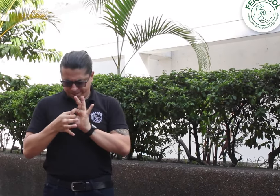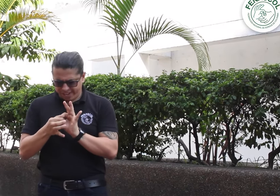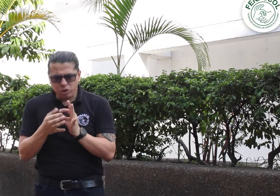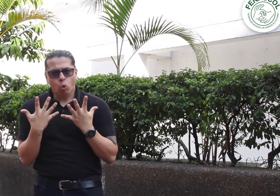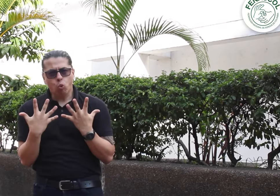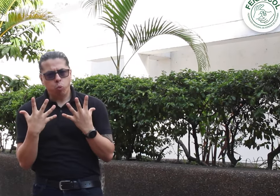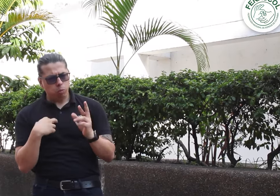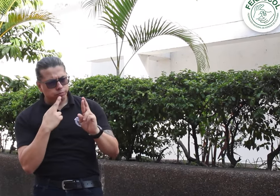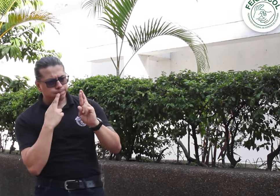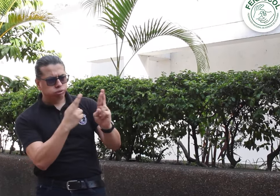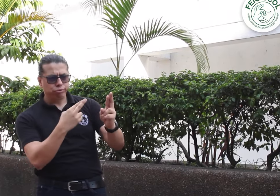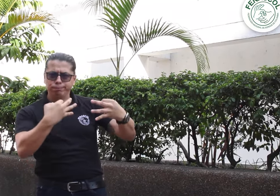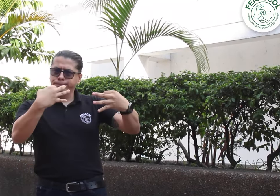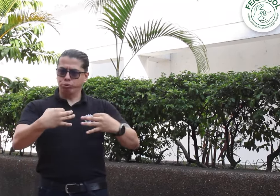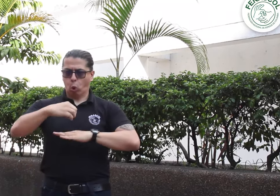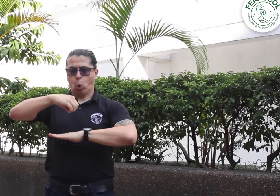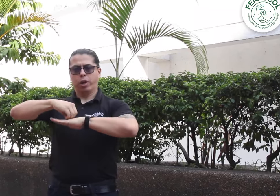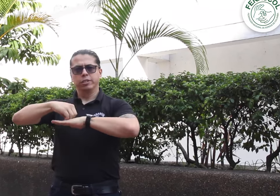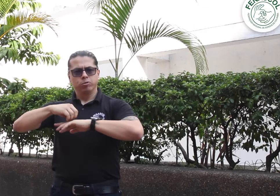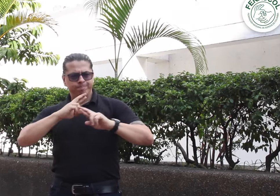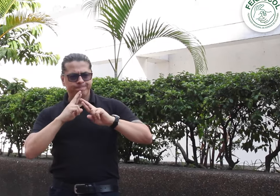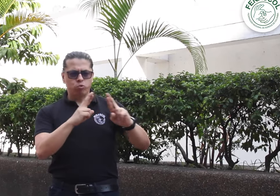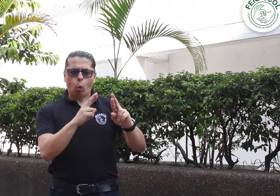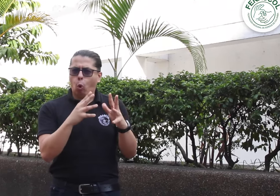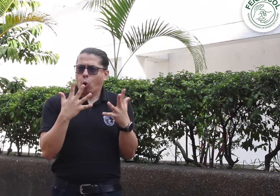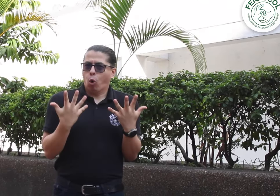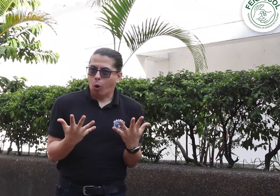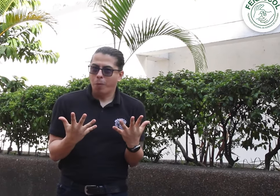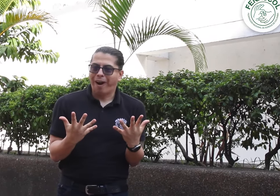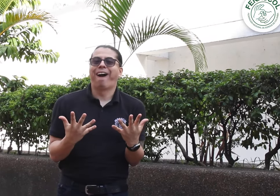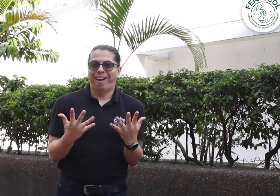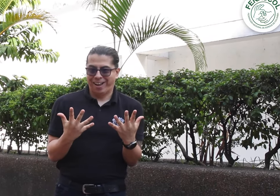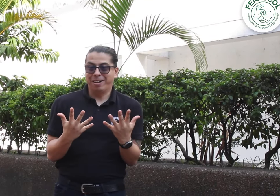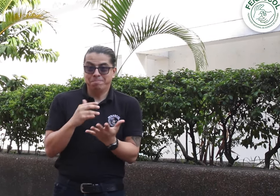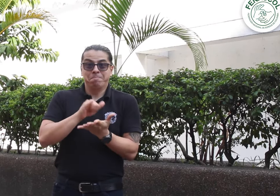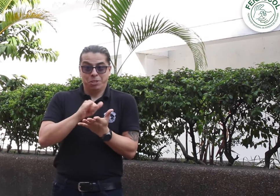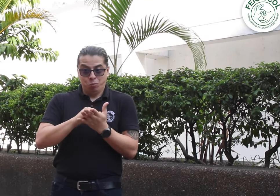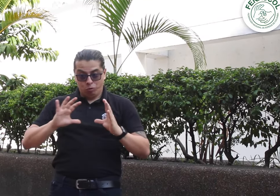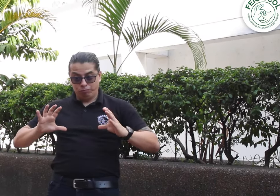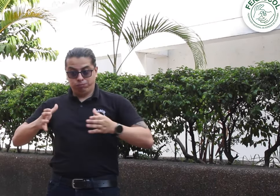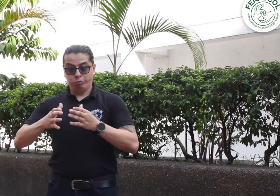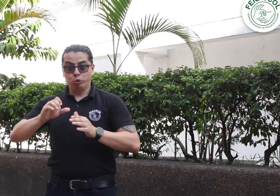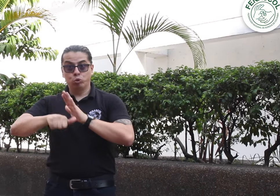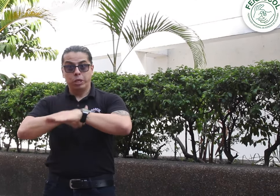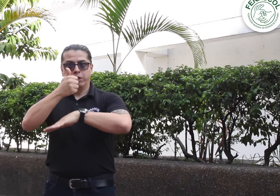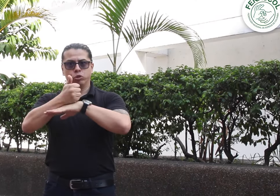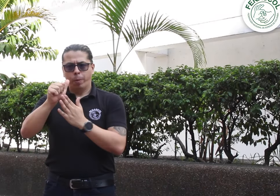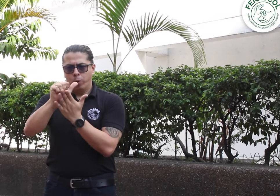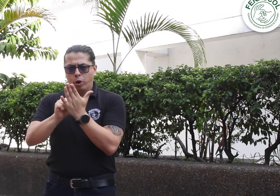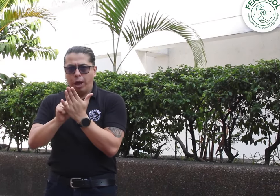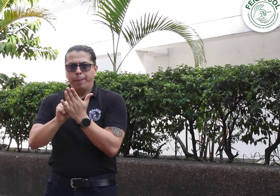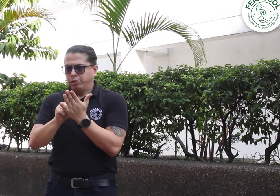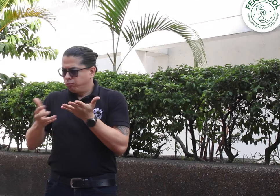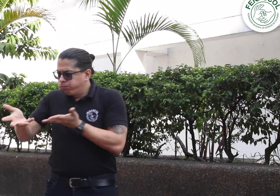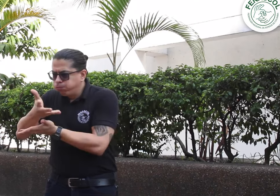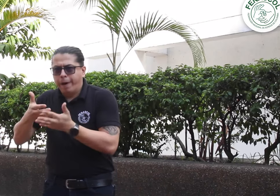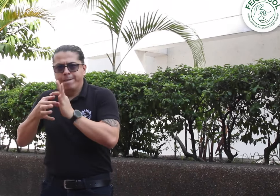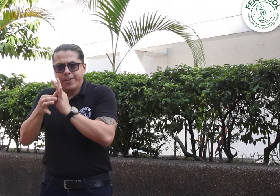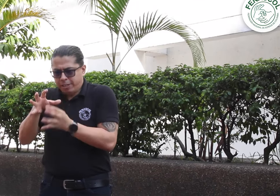Y FENASCOL ha velado por dar respuesta efectiva a las asociaciones, llevando a cabo gestión desde la Dirección de Programas,